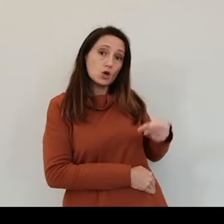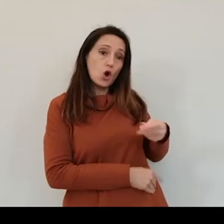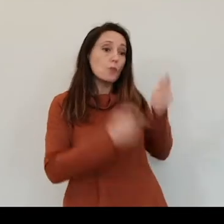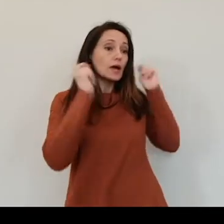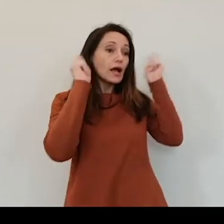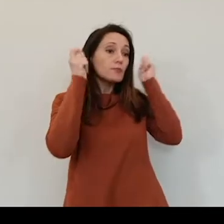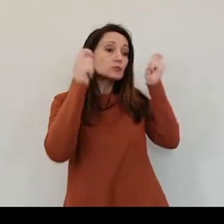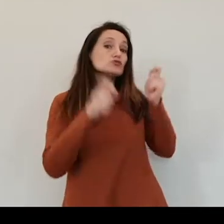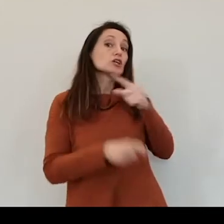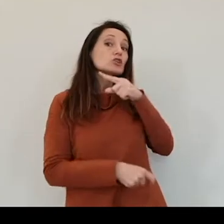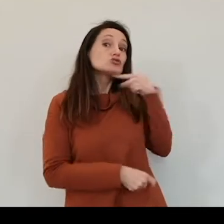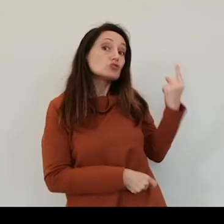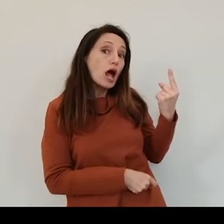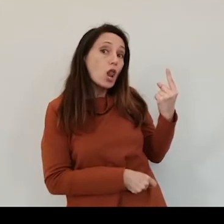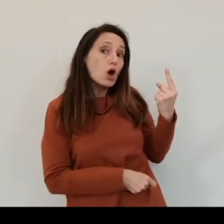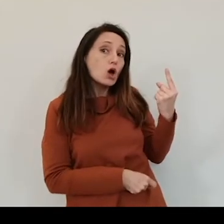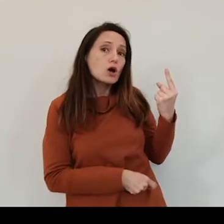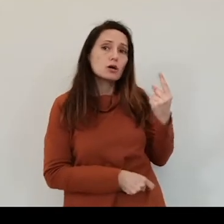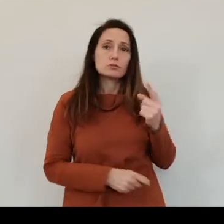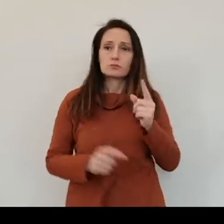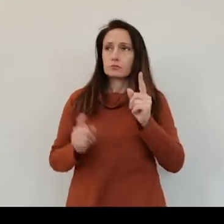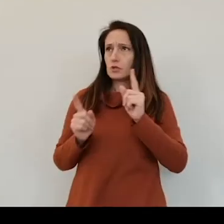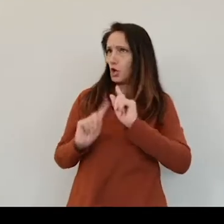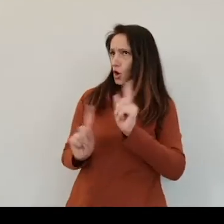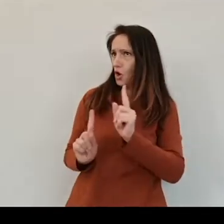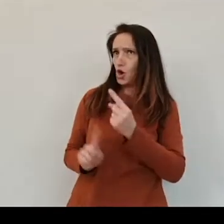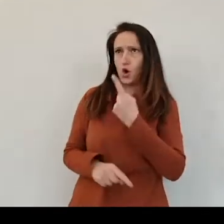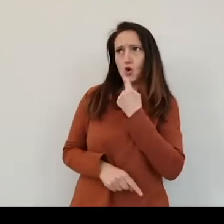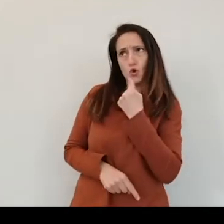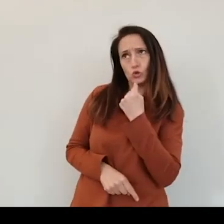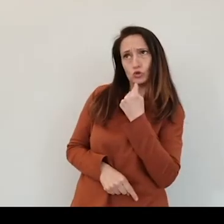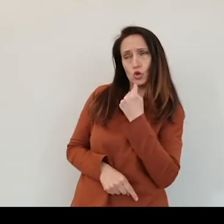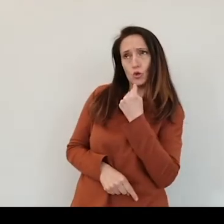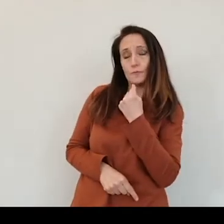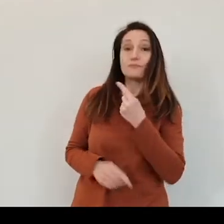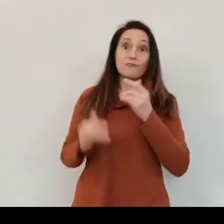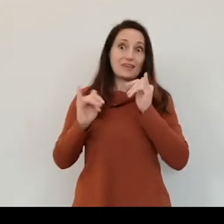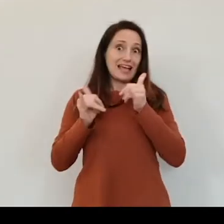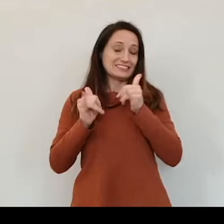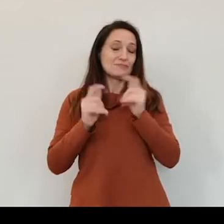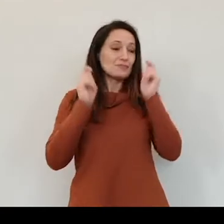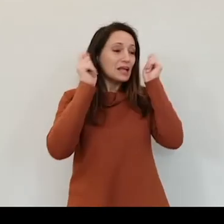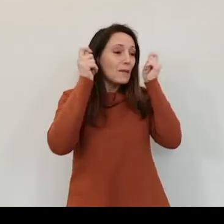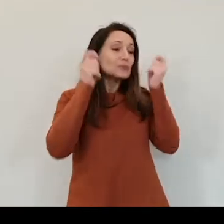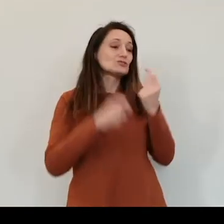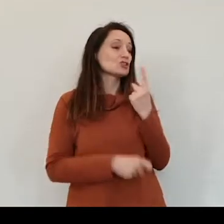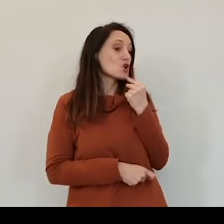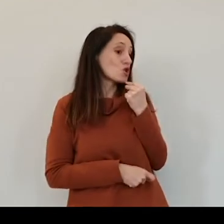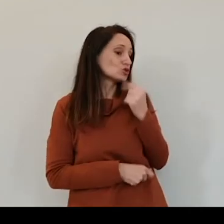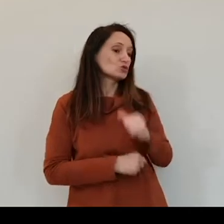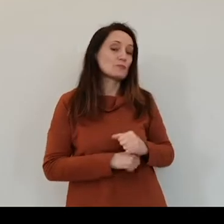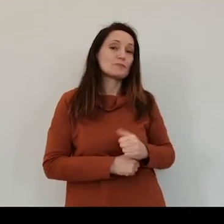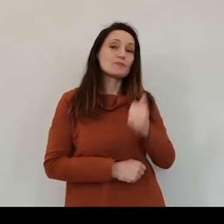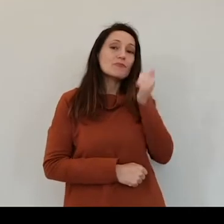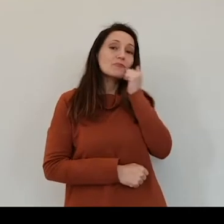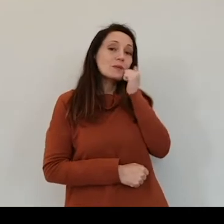No, Rosso! Ah sì, Cappuccetto Rosso. La sua mamma la chiamò e le disse,